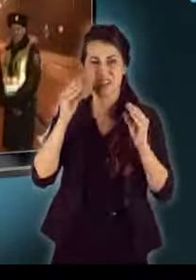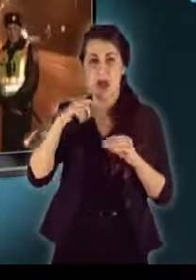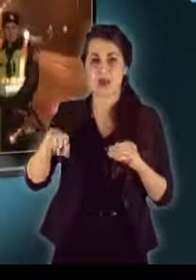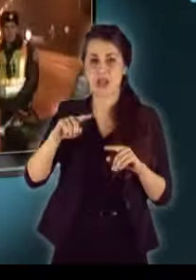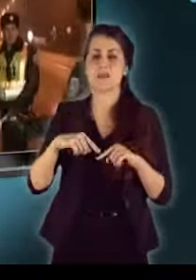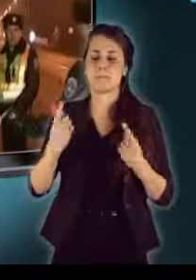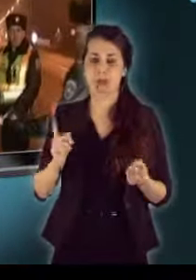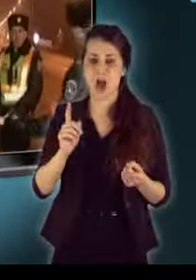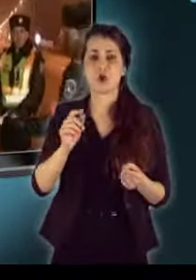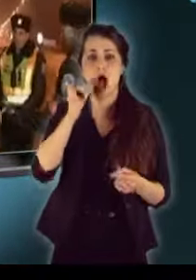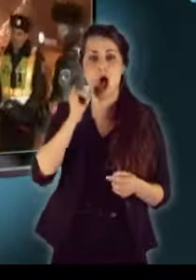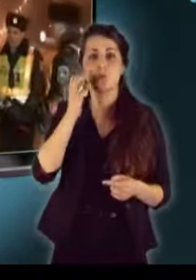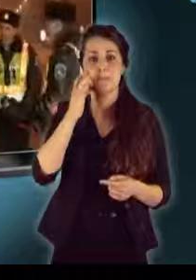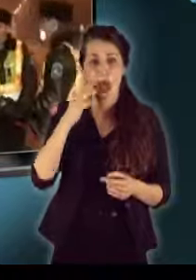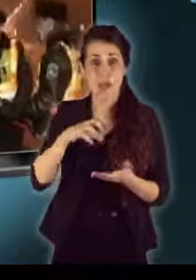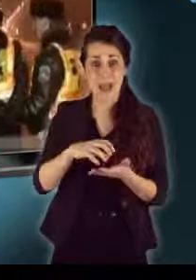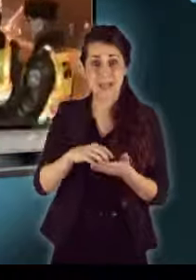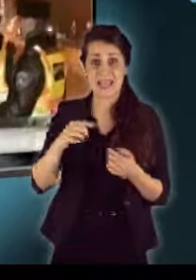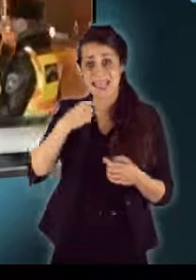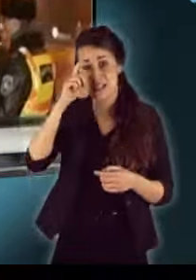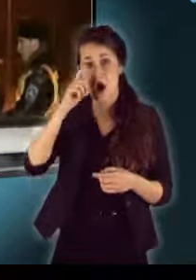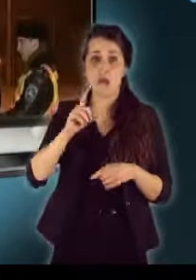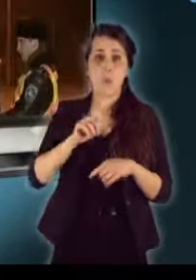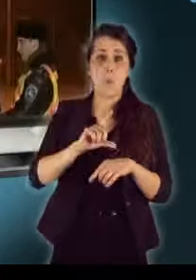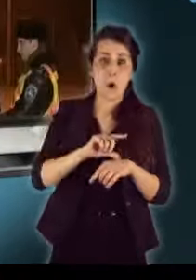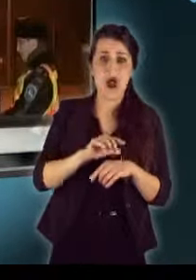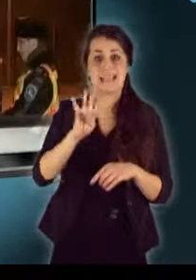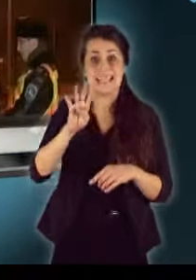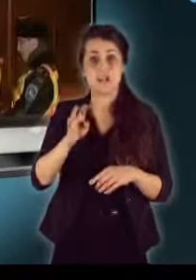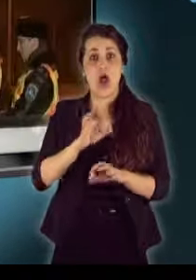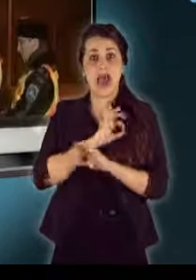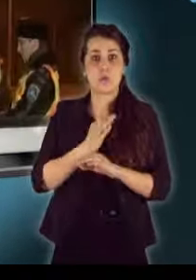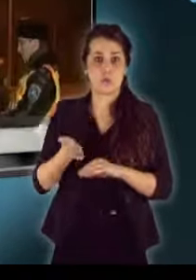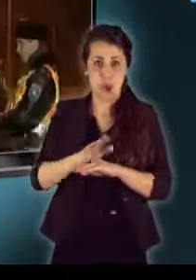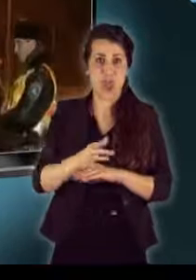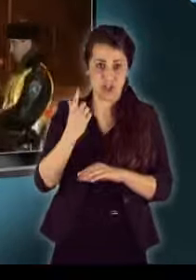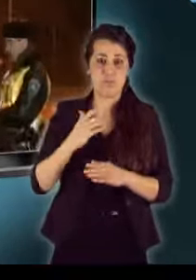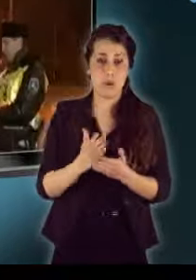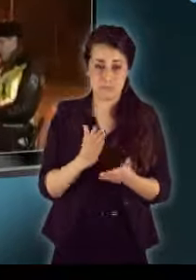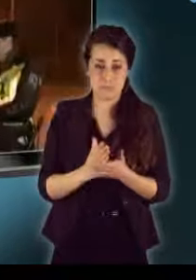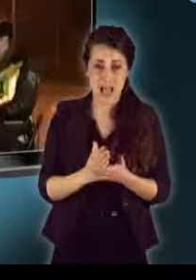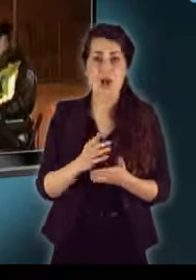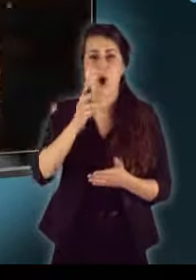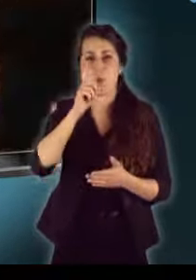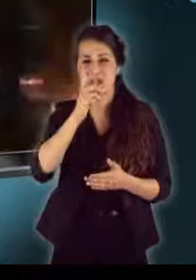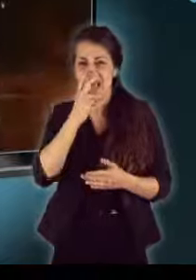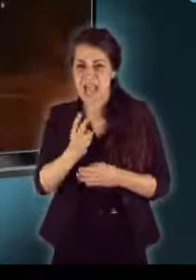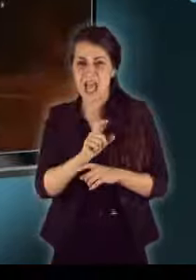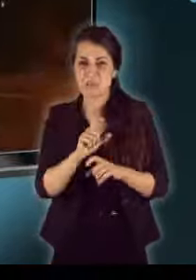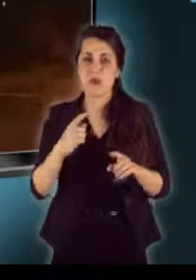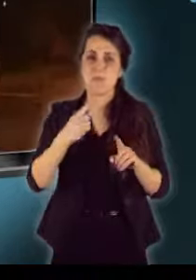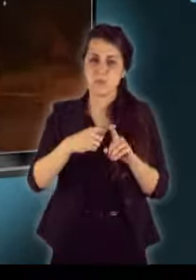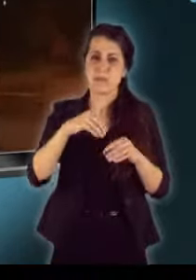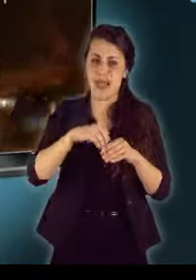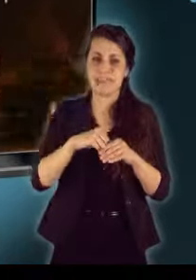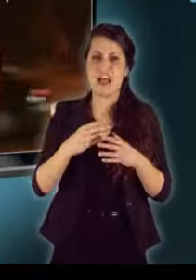azonban más. Hajdúbihar megyében idén az éjszakai órákban négy halágos baleset is történt. A rossz látási viszonyok mellett a fáradtság is